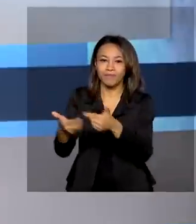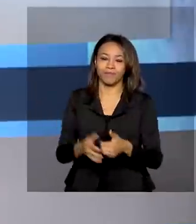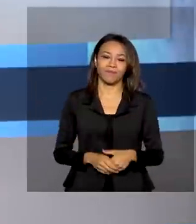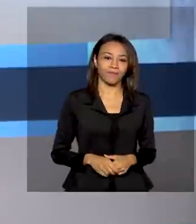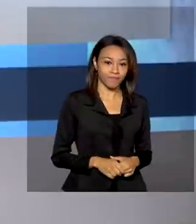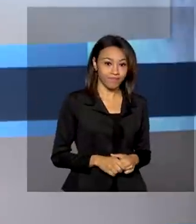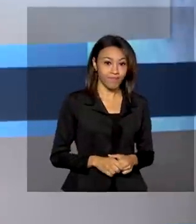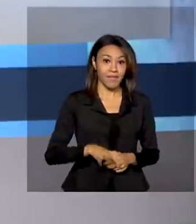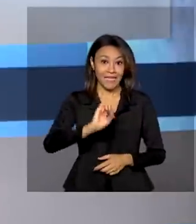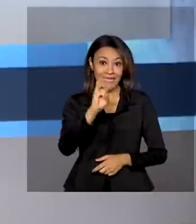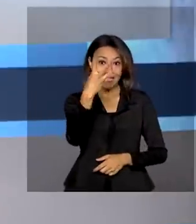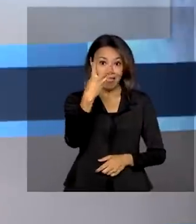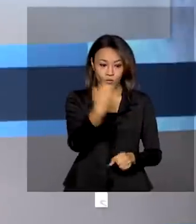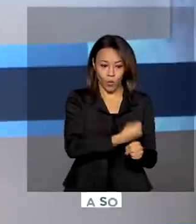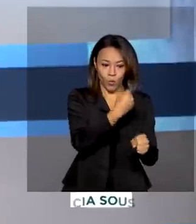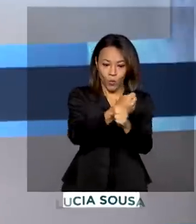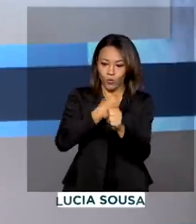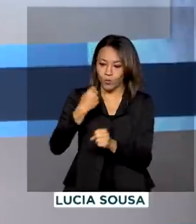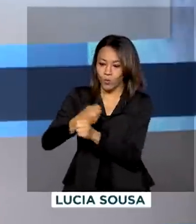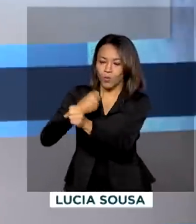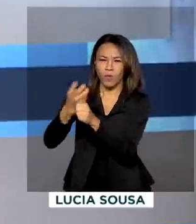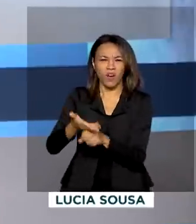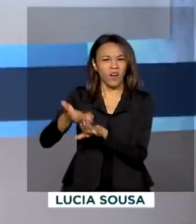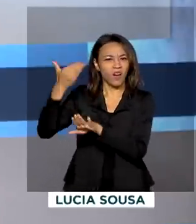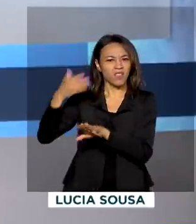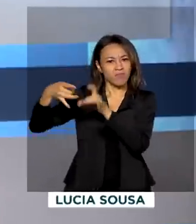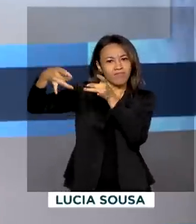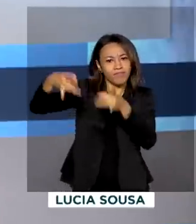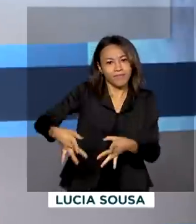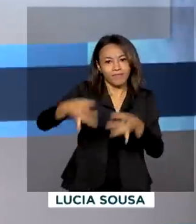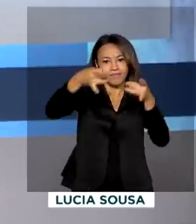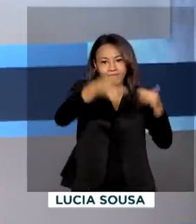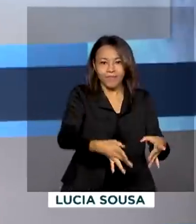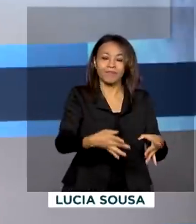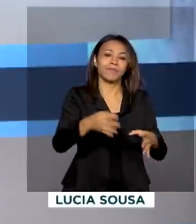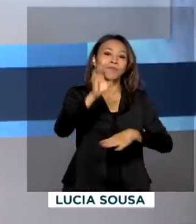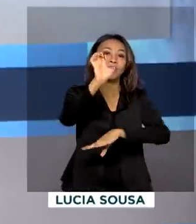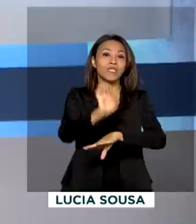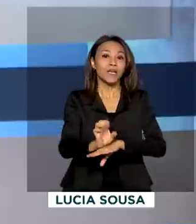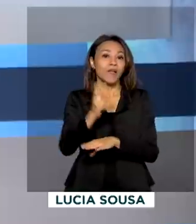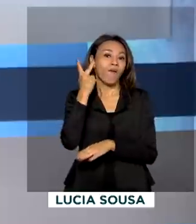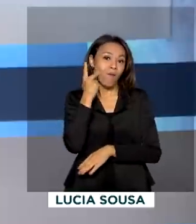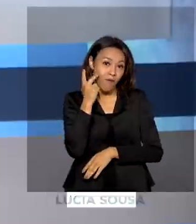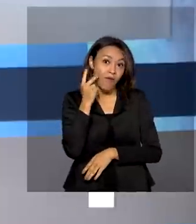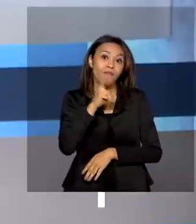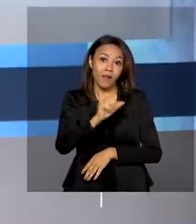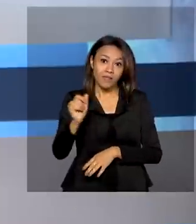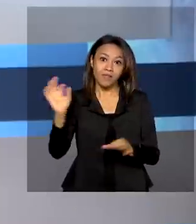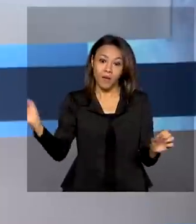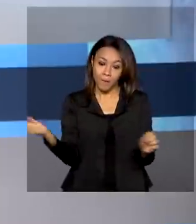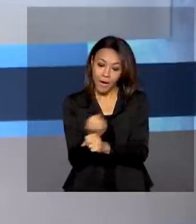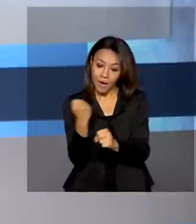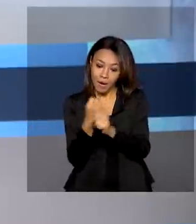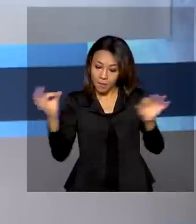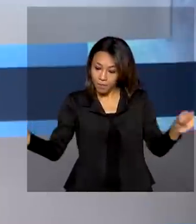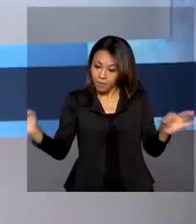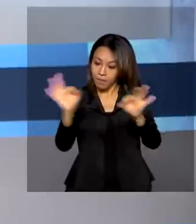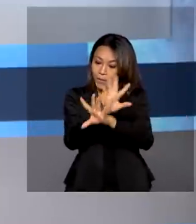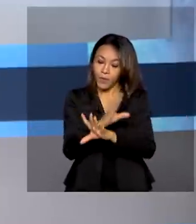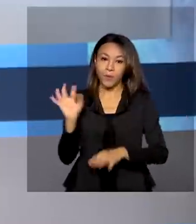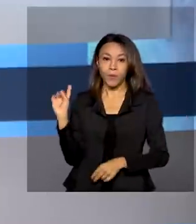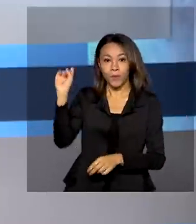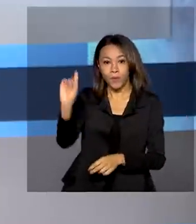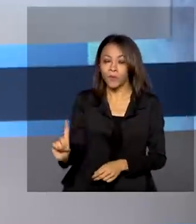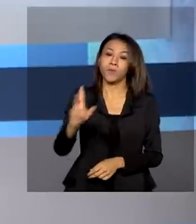Três obras rodoviárias que estavam paradas no estado do Ceará vão ser concluídas. O presidente Jair Bolsonaro visitou o estado